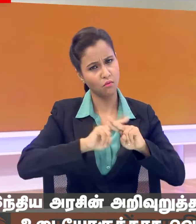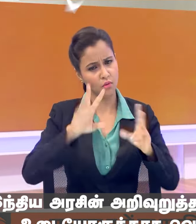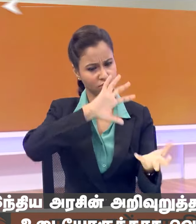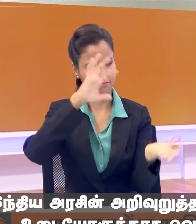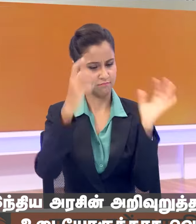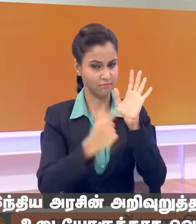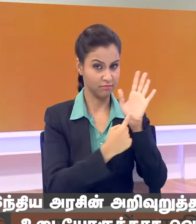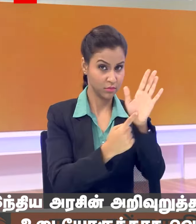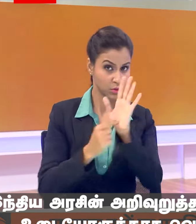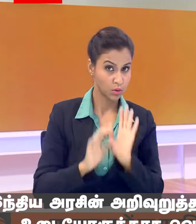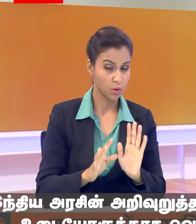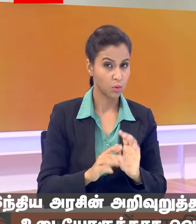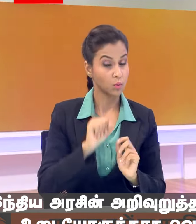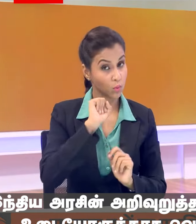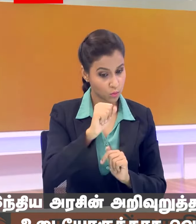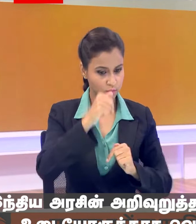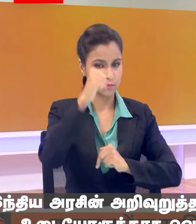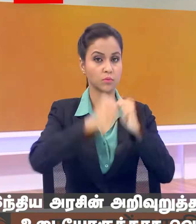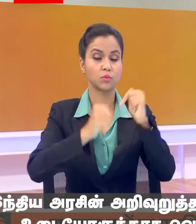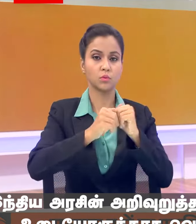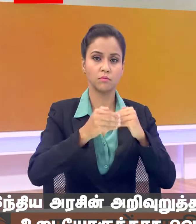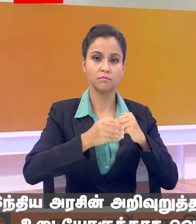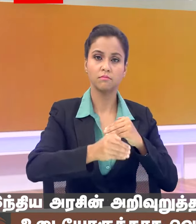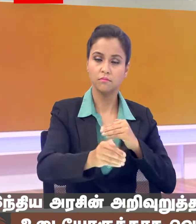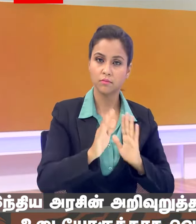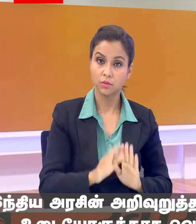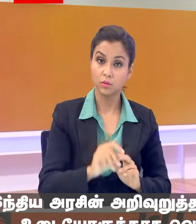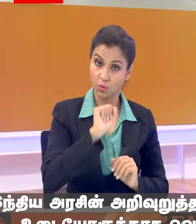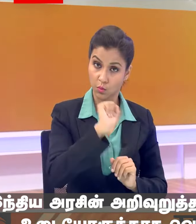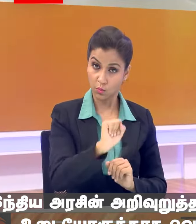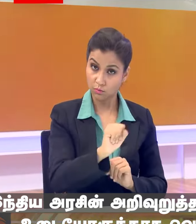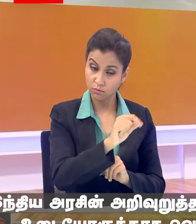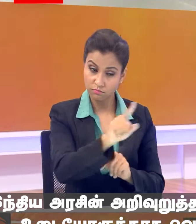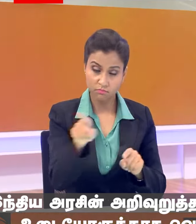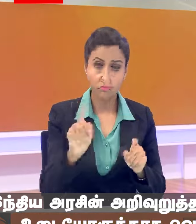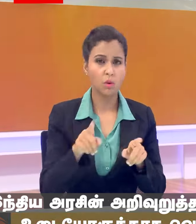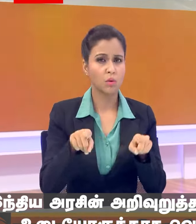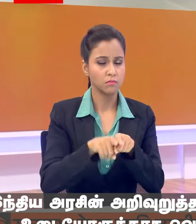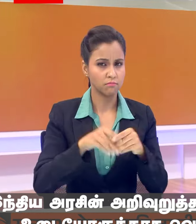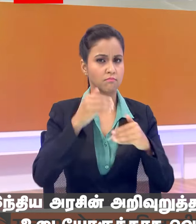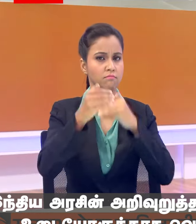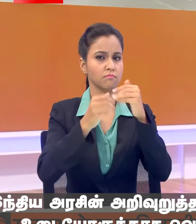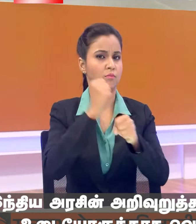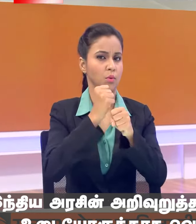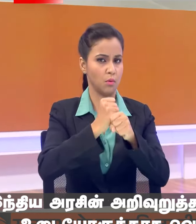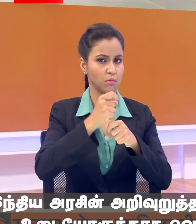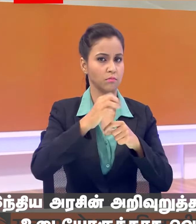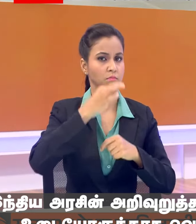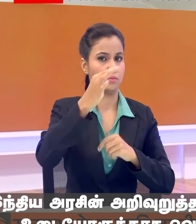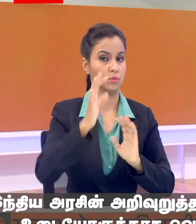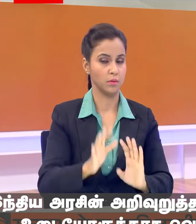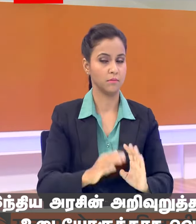उनको चुनाव के जरिये आपको अपनी सुनी हुई सरकार देखर आब आगे बढ़ाने का समय आगे है